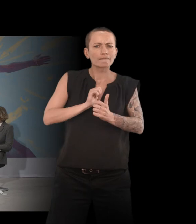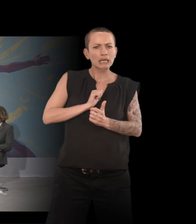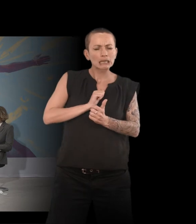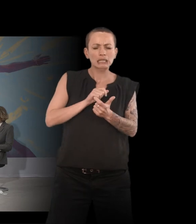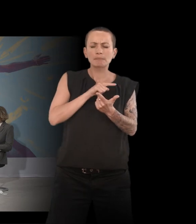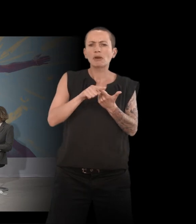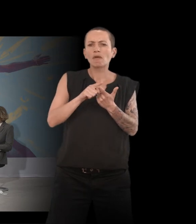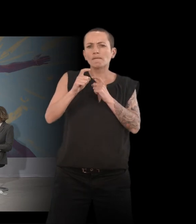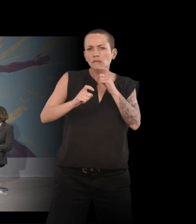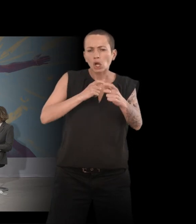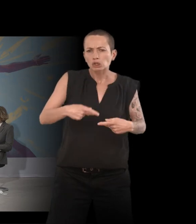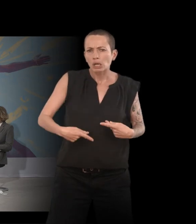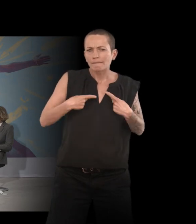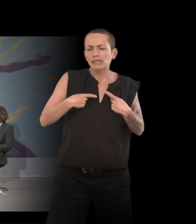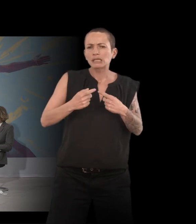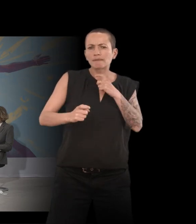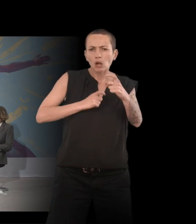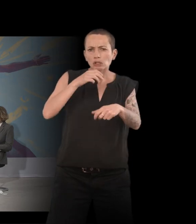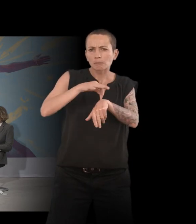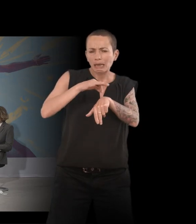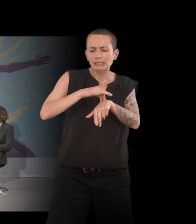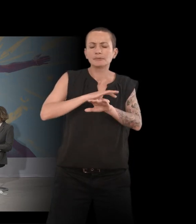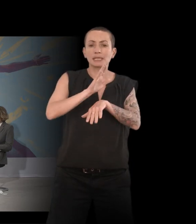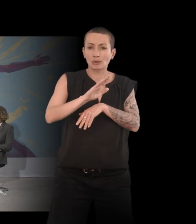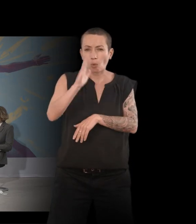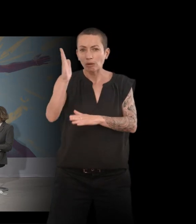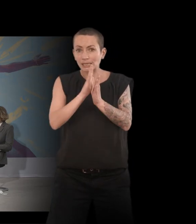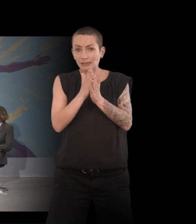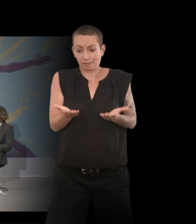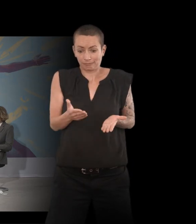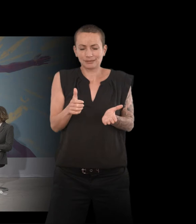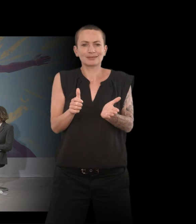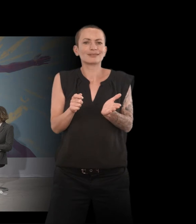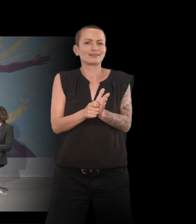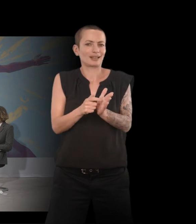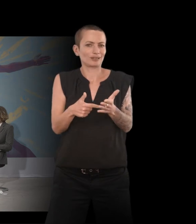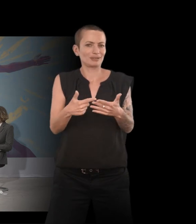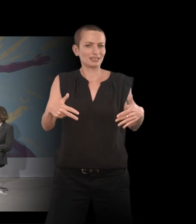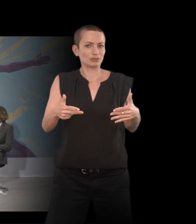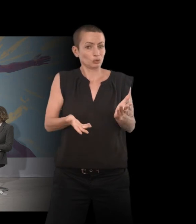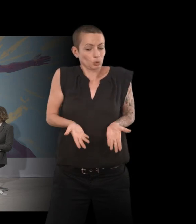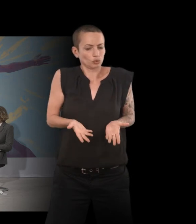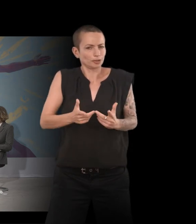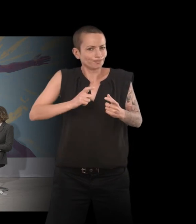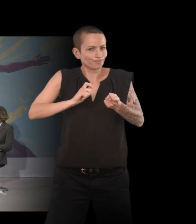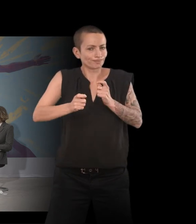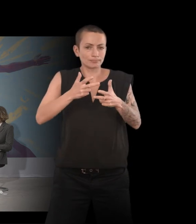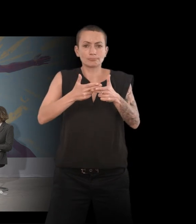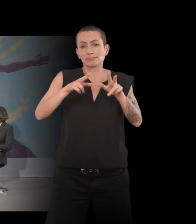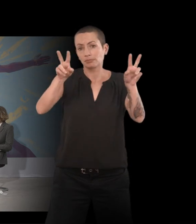violence de la vie. Mais c'est un autre ouvrage qui est paru en 2018 dont on va majoritairement parler aujourd'hui, Hors de moi. Et